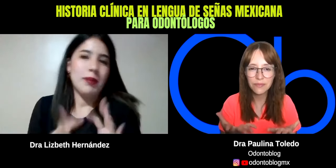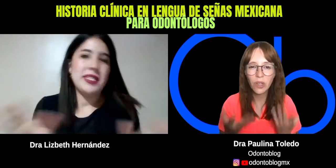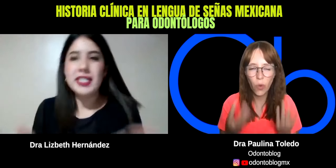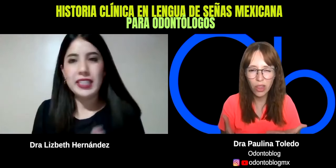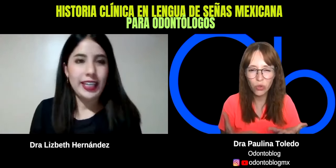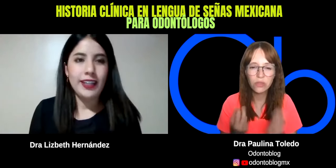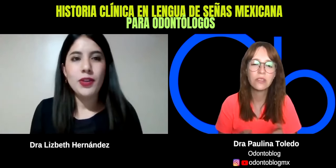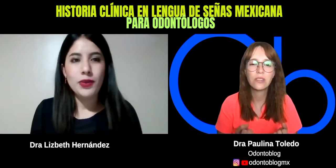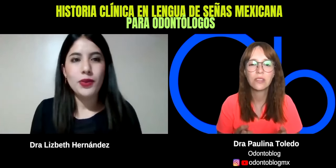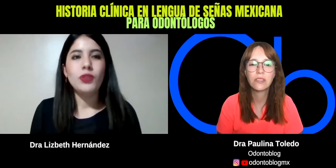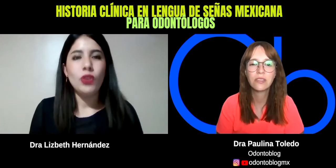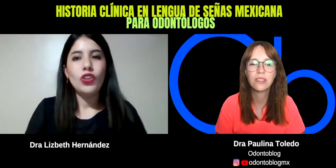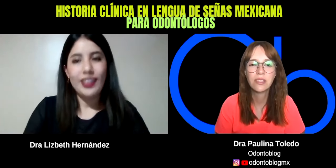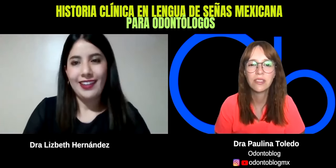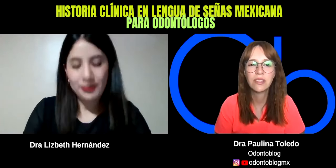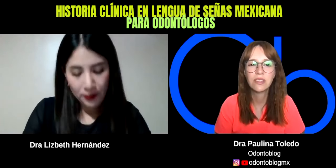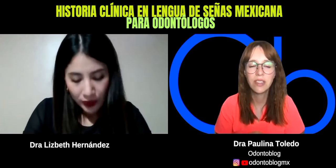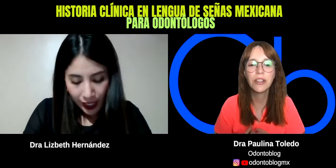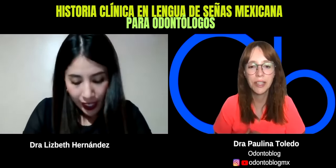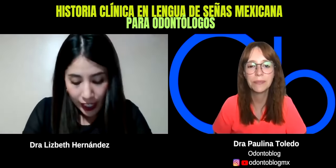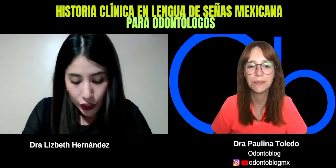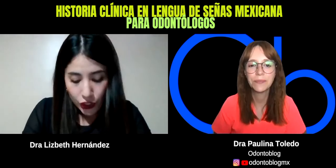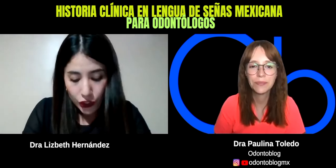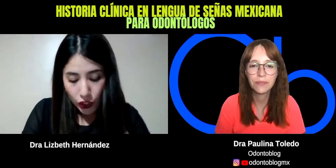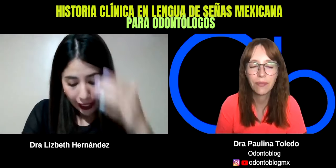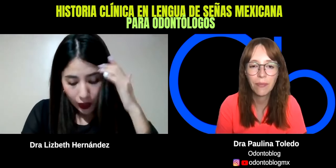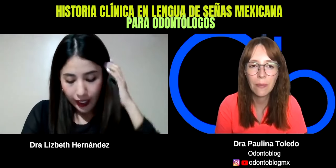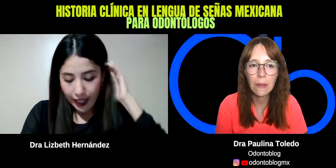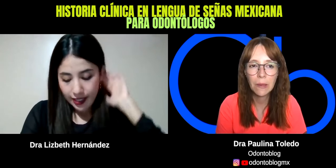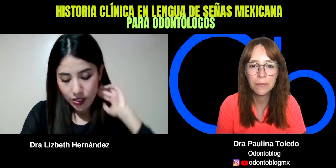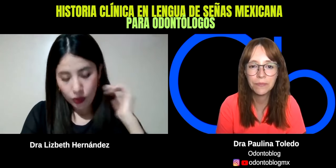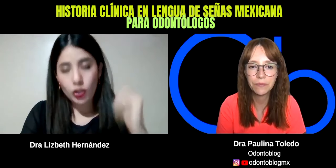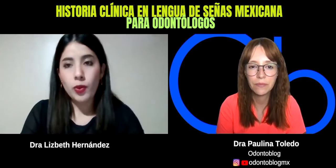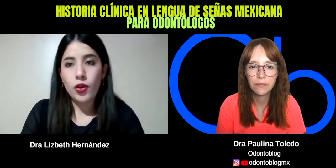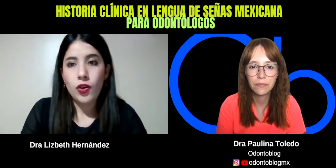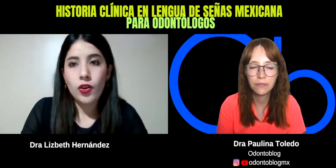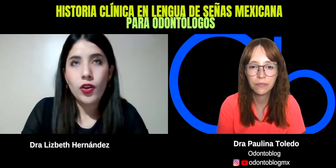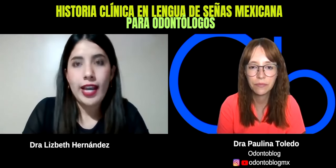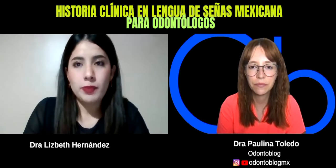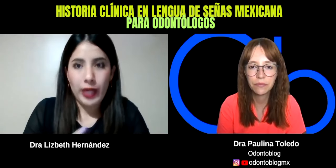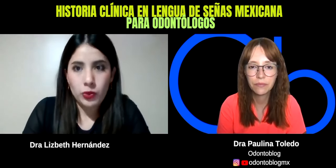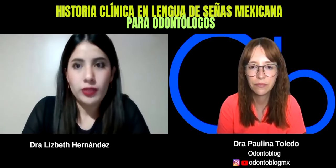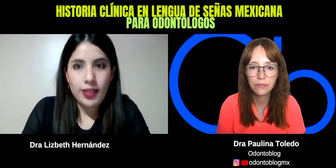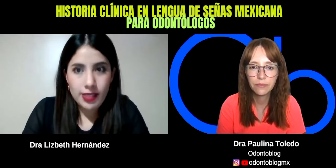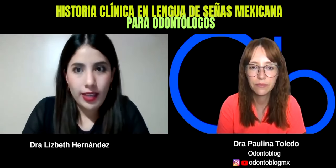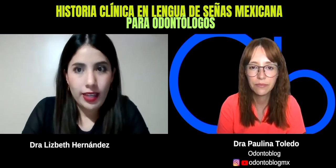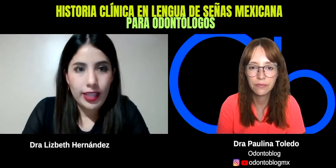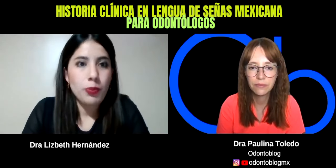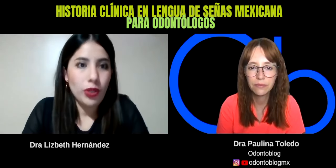a decir si tiene o no tiene. Yo creo que estas son como las preguntas importantes. ¿ еще vamos a contar?